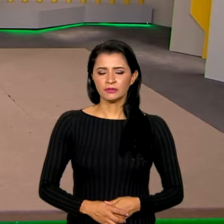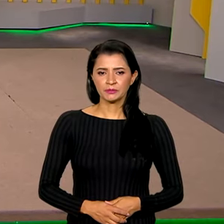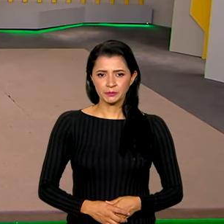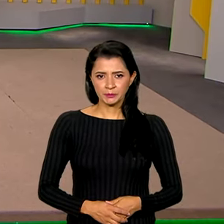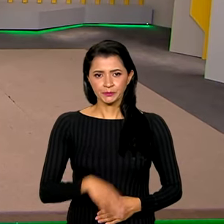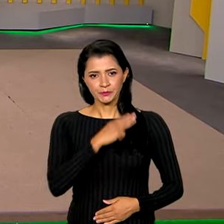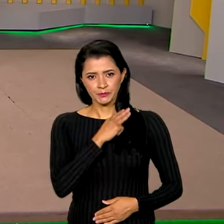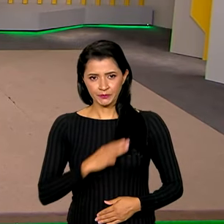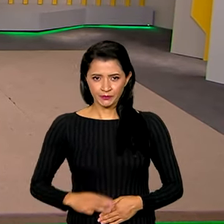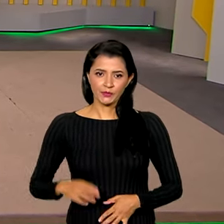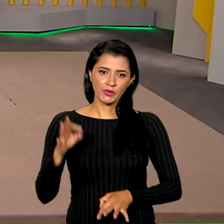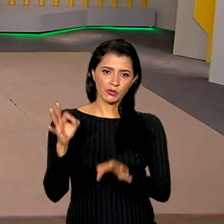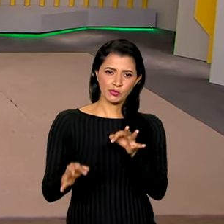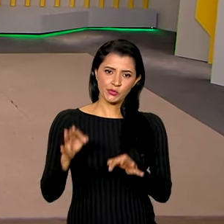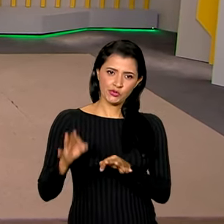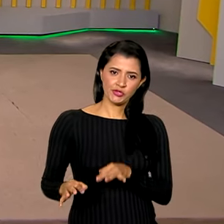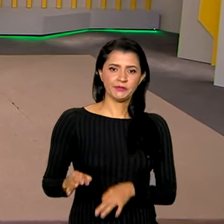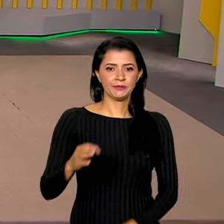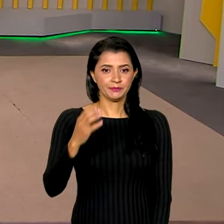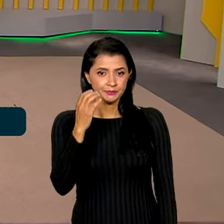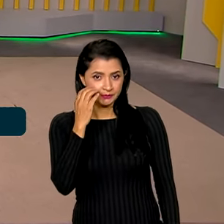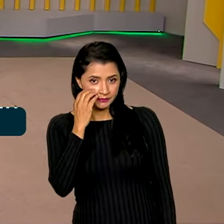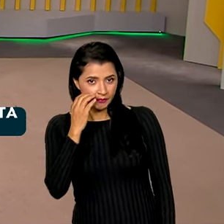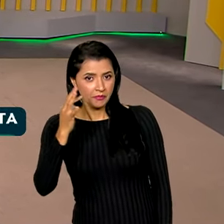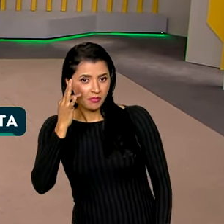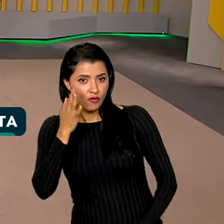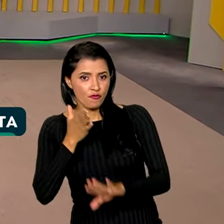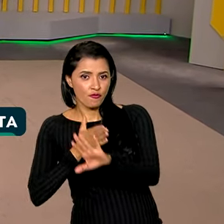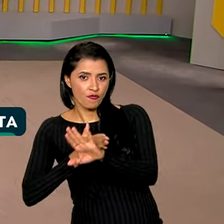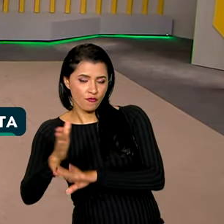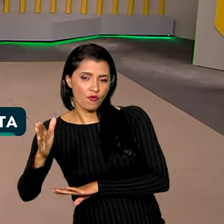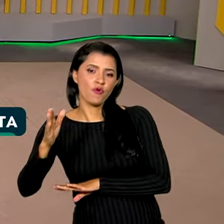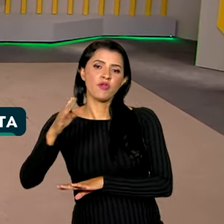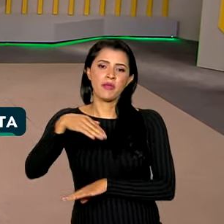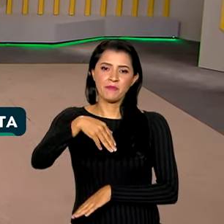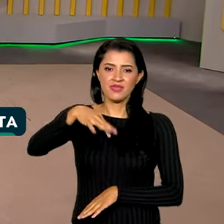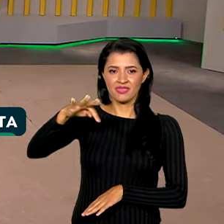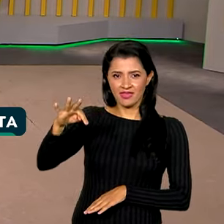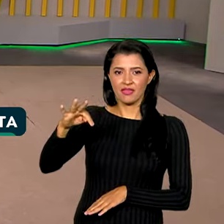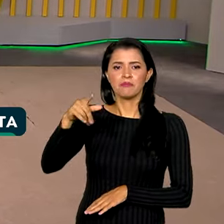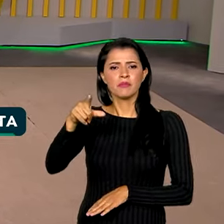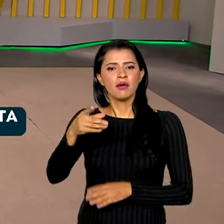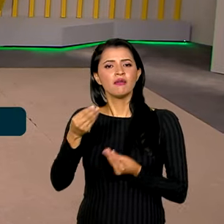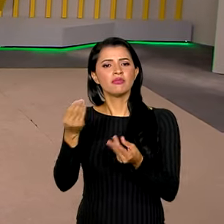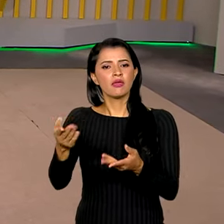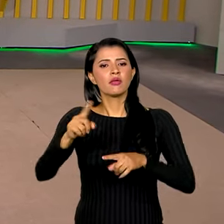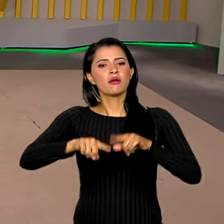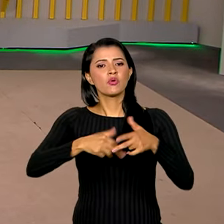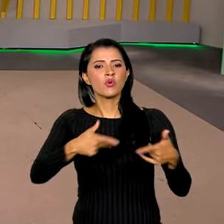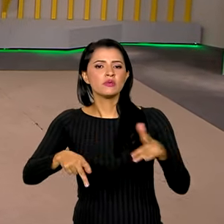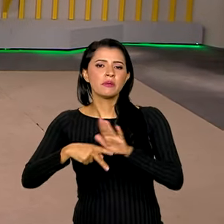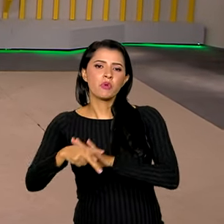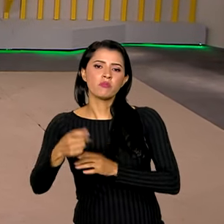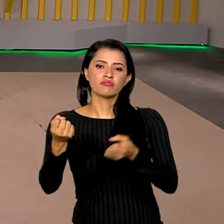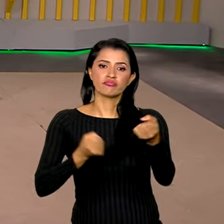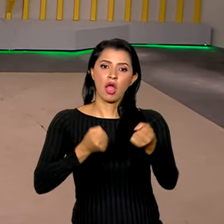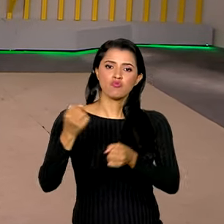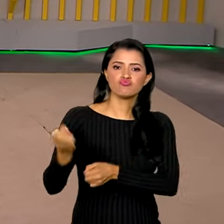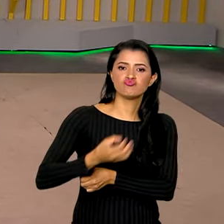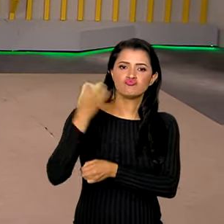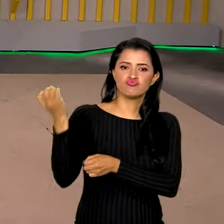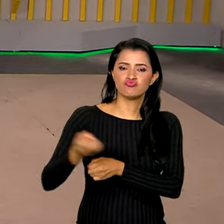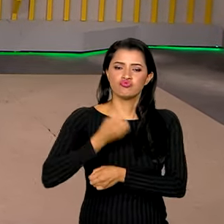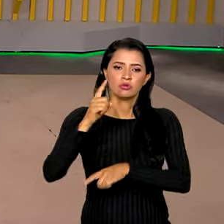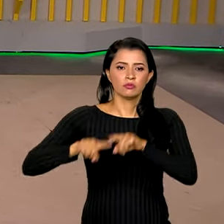O ministro da Justiça, Flávio Dino, foi a Cuiabá, no Mato Grosso, para uma entrega de equipamentos, viaturas e recursos